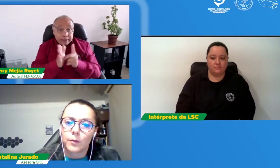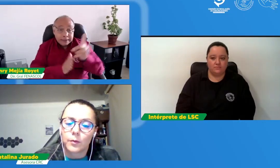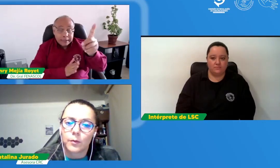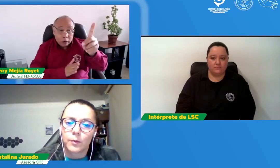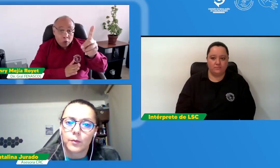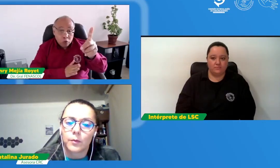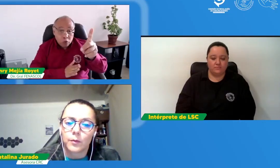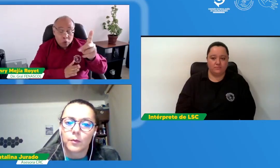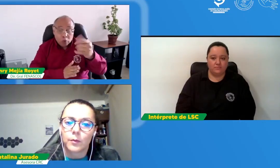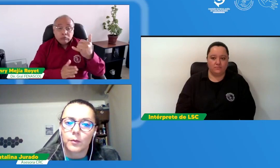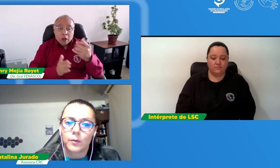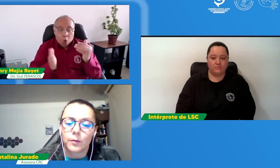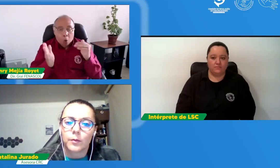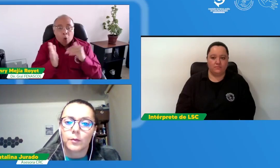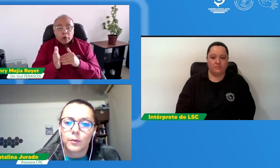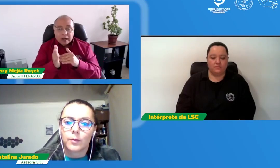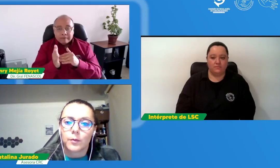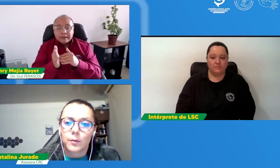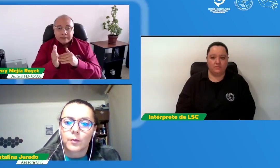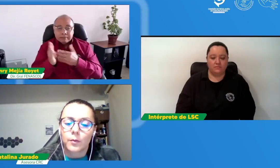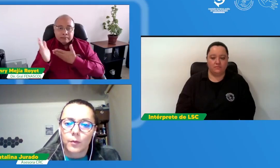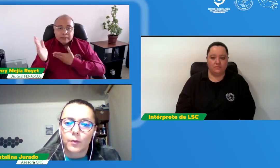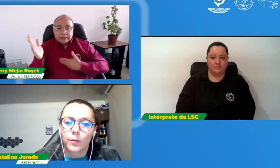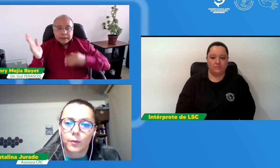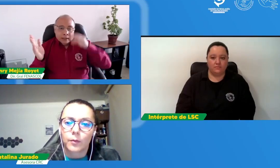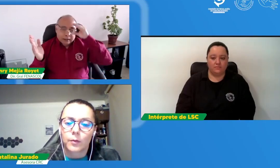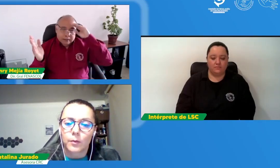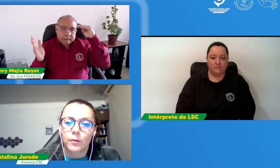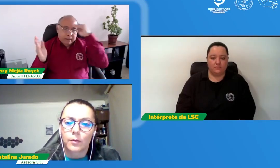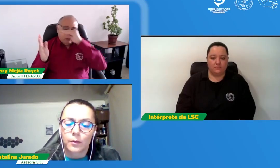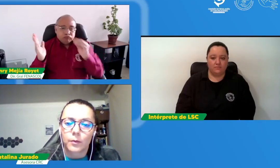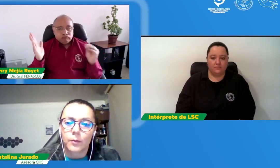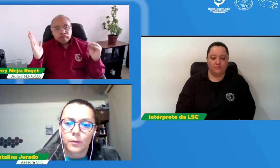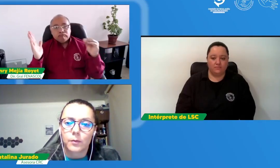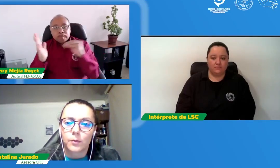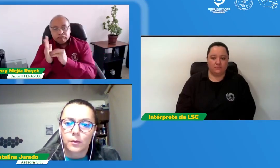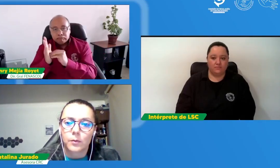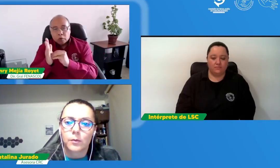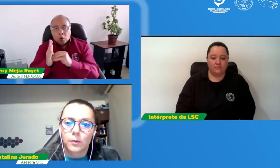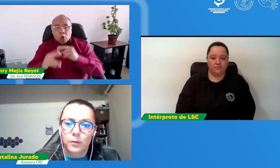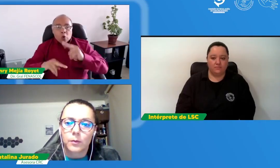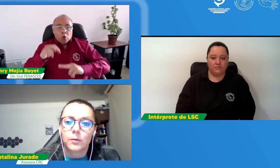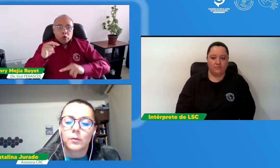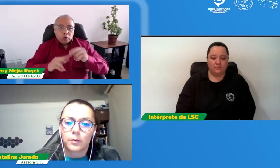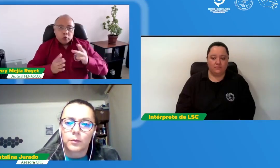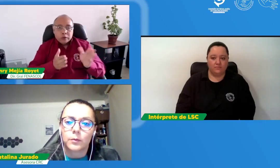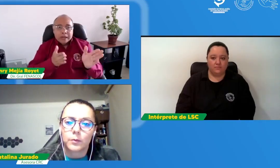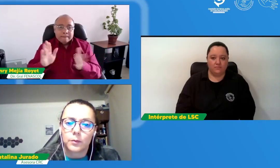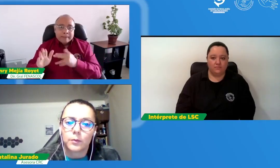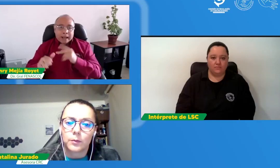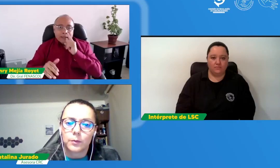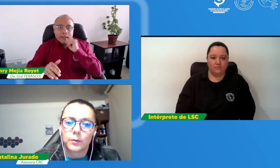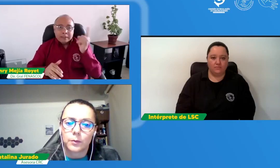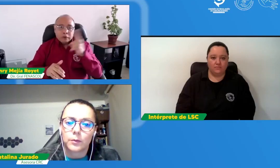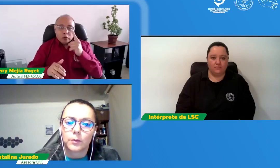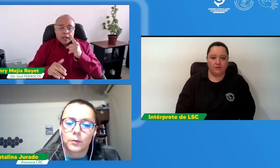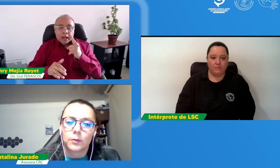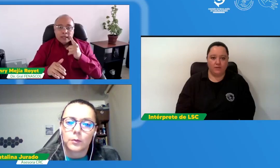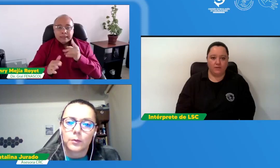nacional de accesibilidad pero en este ejercicio del nuevo gobierno de los planteamientos del plan nacional de